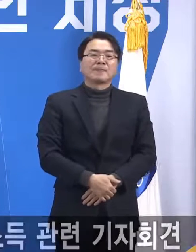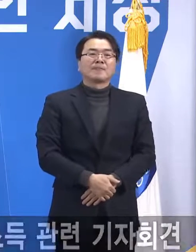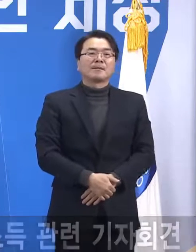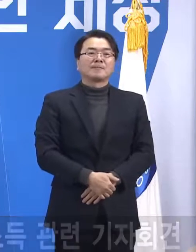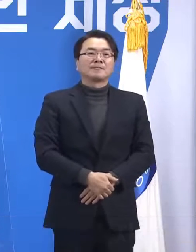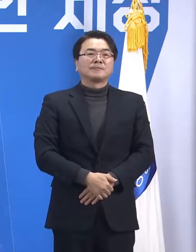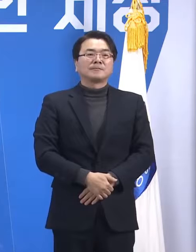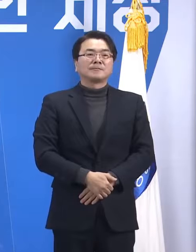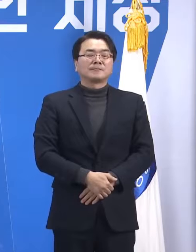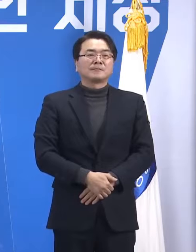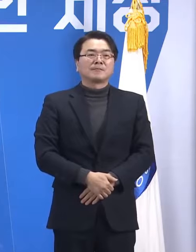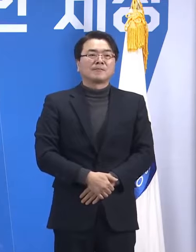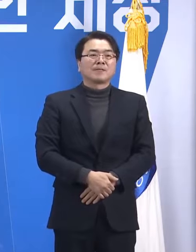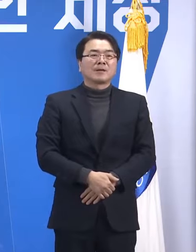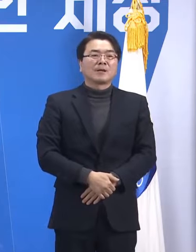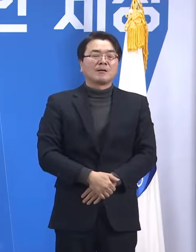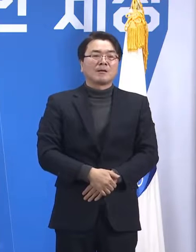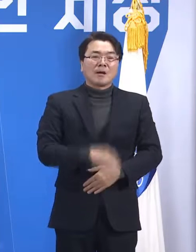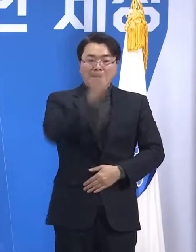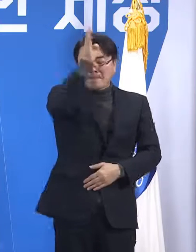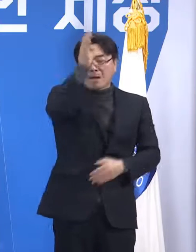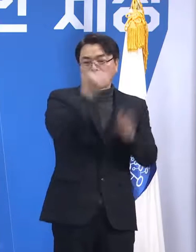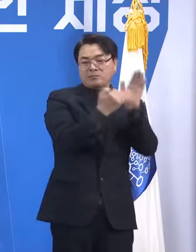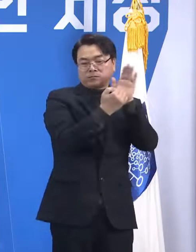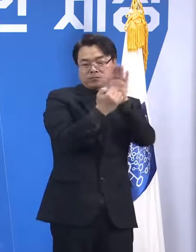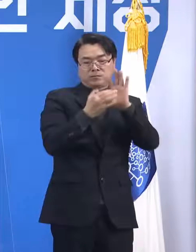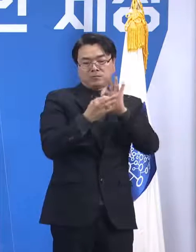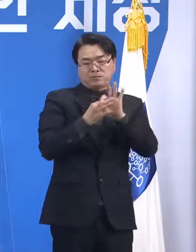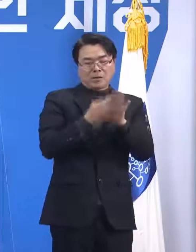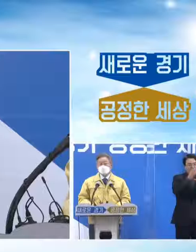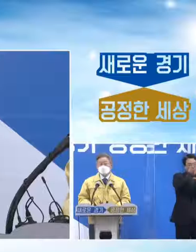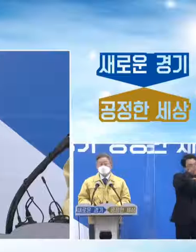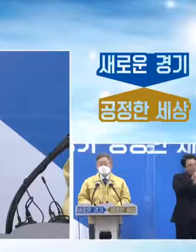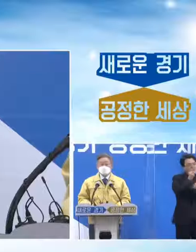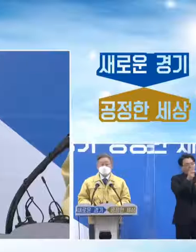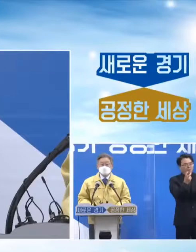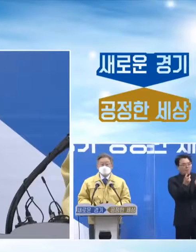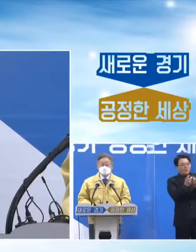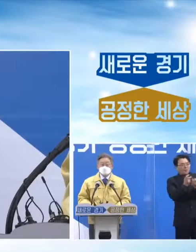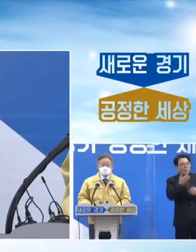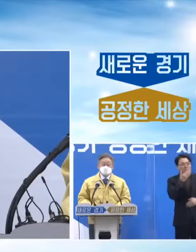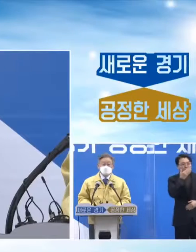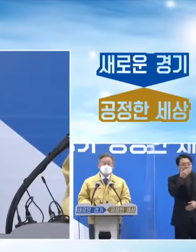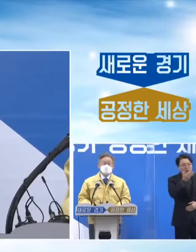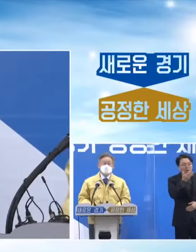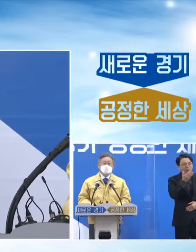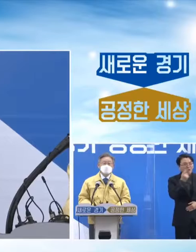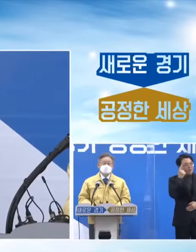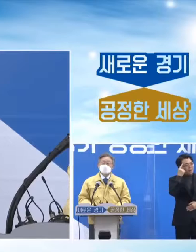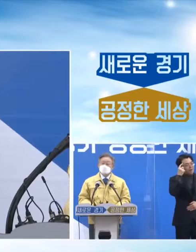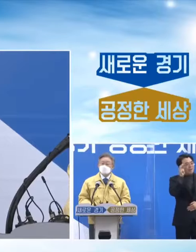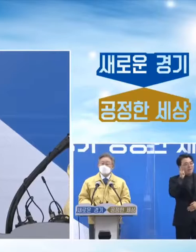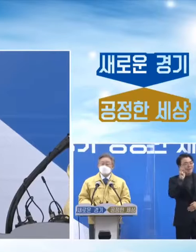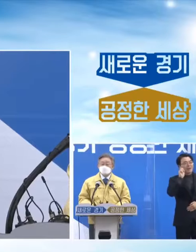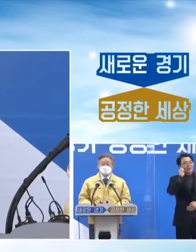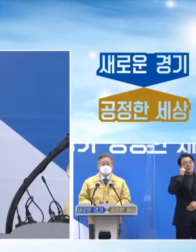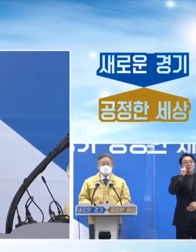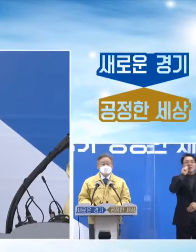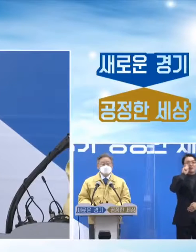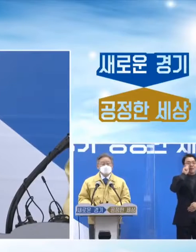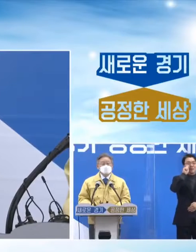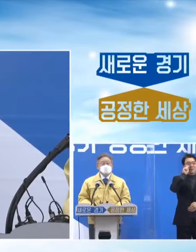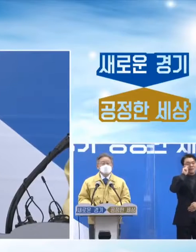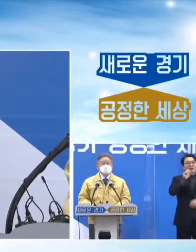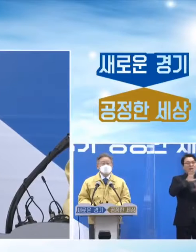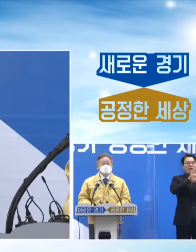지금 우리가 방역 관련해서 언제 어떻게 될지 정확하게 예측이 어렵긴 합니다. 그런데 이 바이러스는